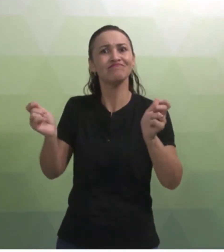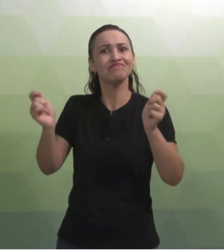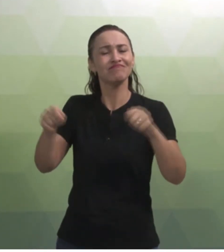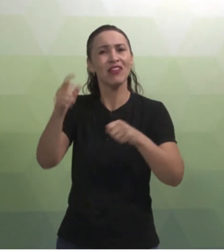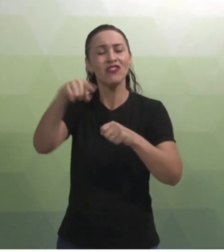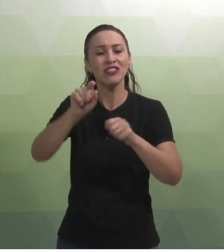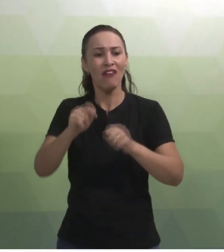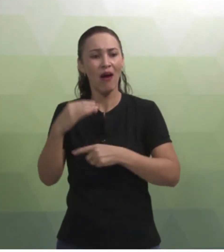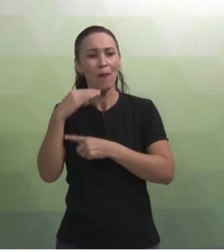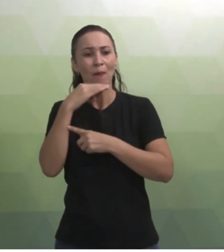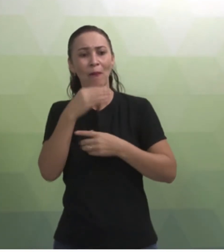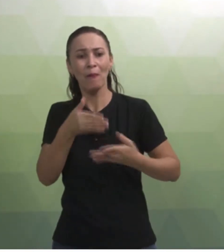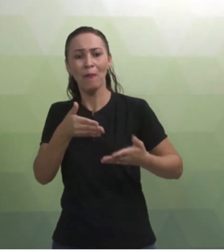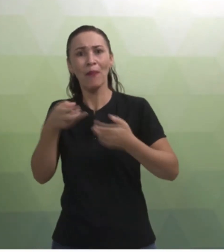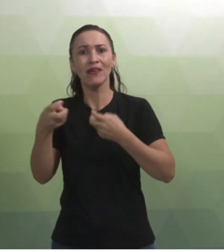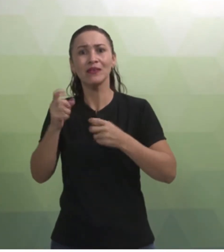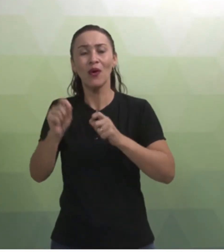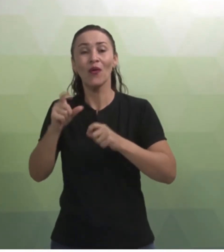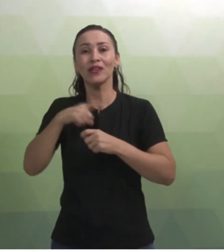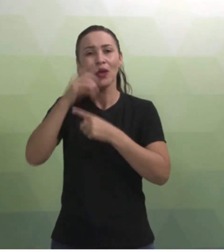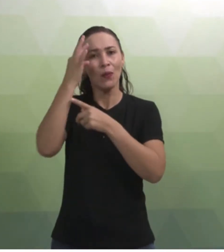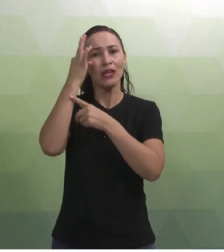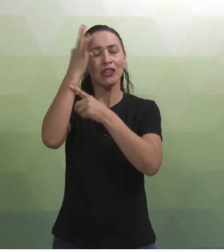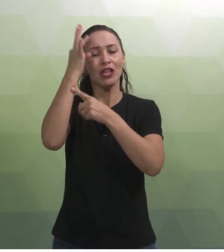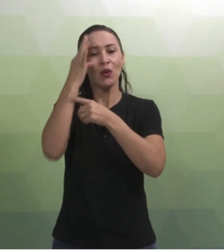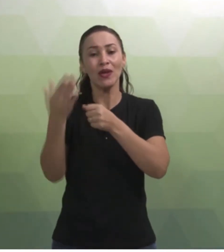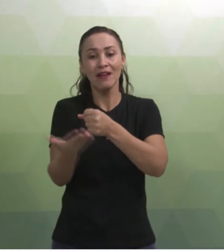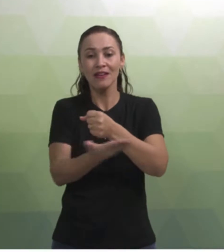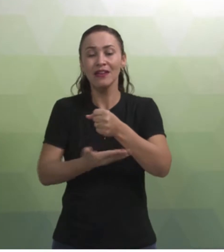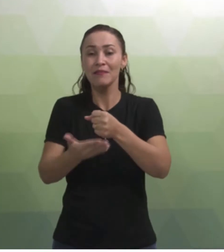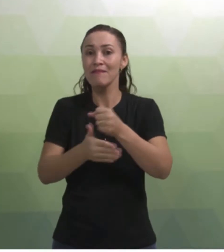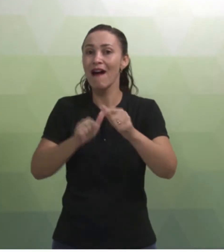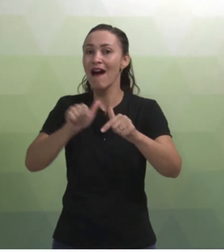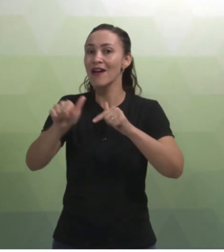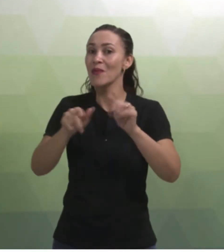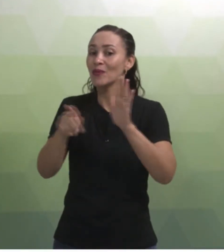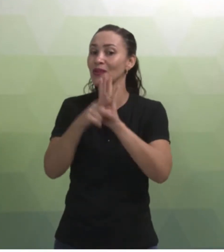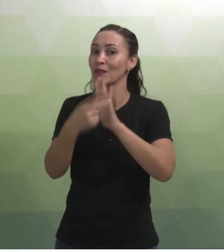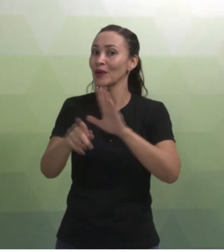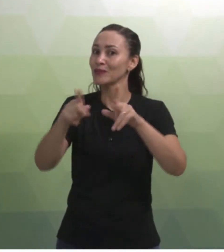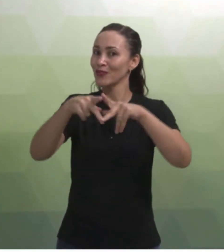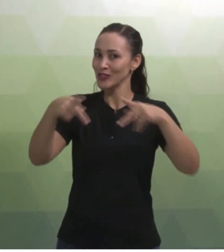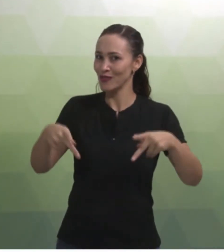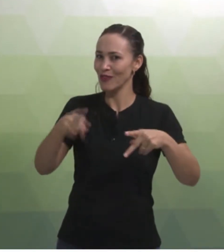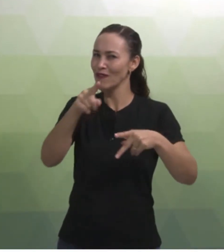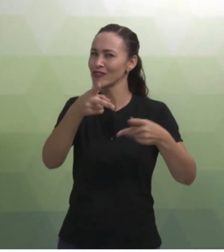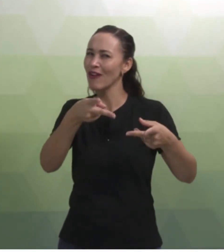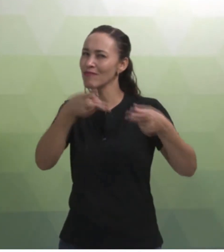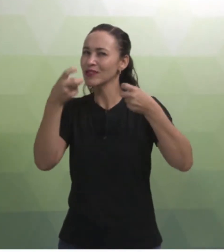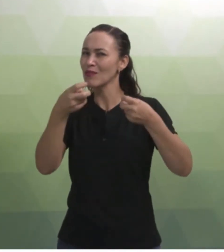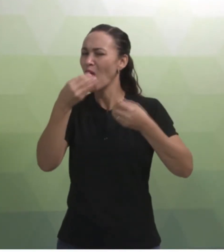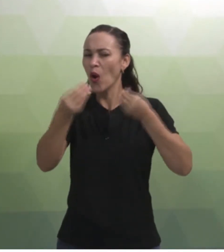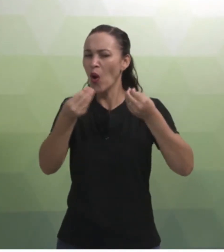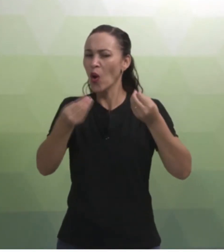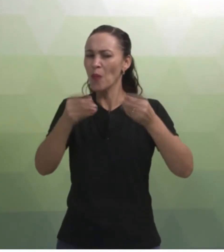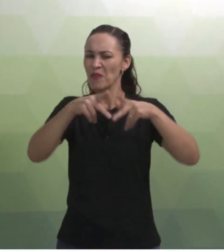possa realmente perceber perceber que existe uma teoria que embasa o trabalho do professor. E aí, você vai ver como é esse trabalho do professor. Como ele